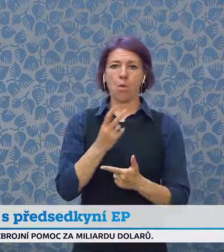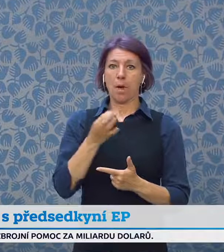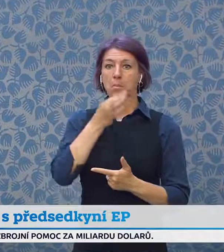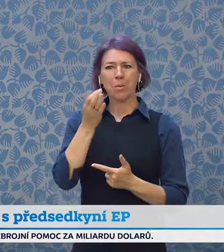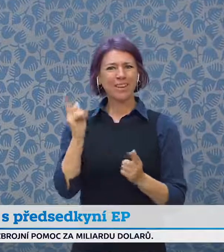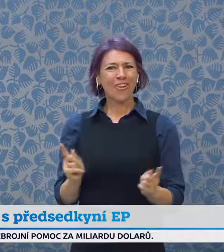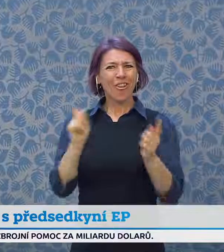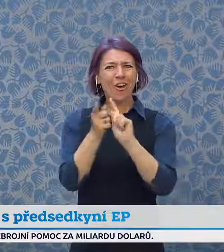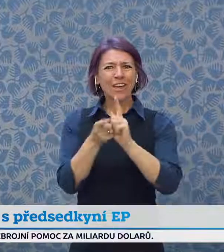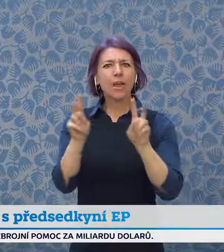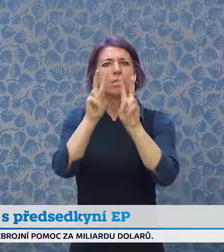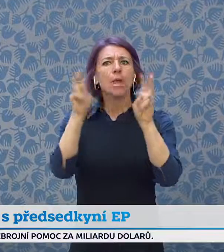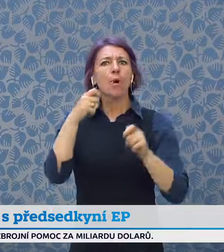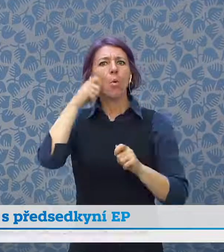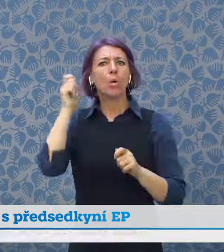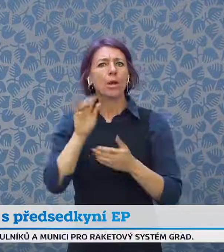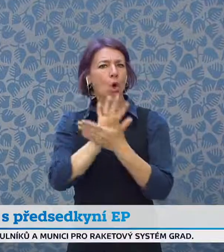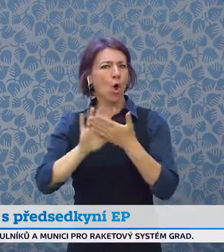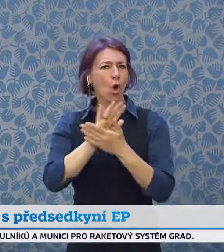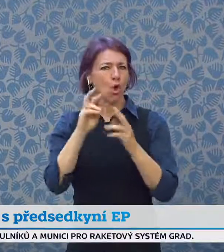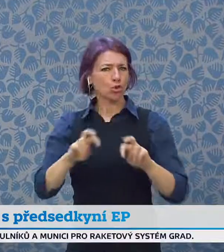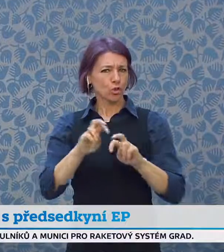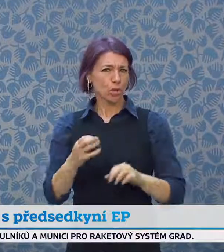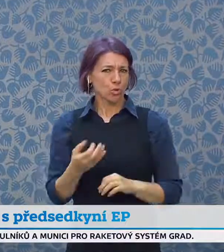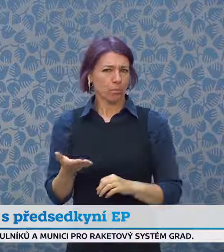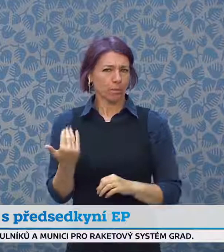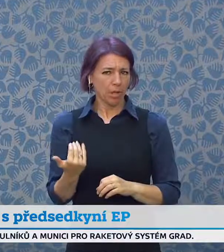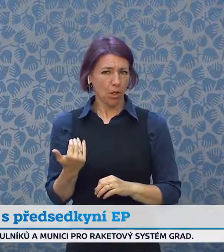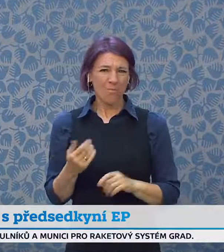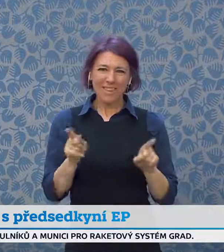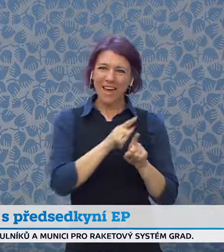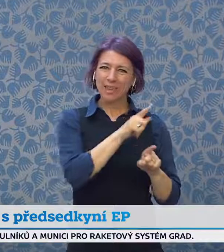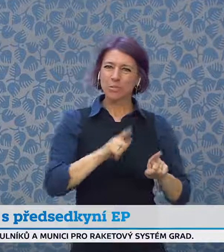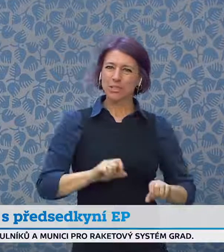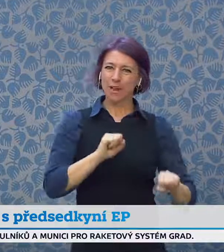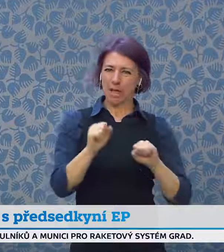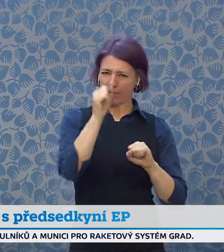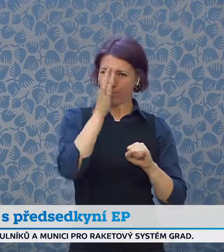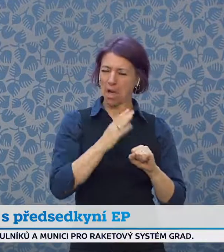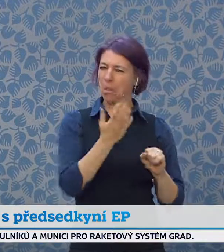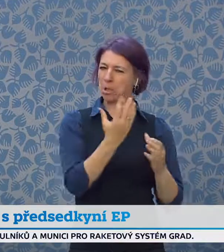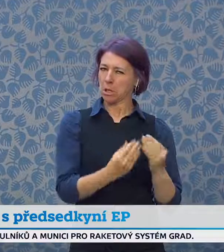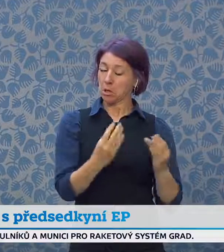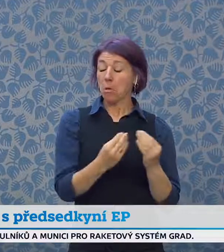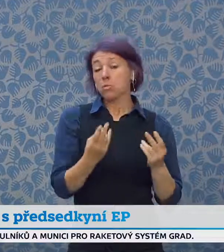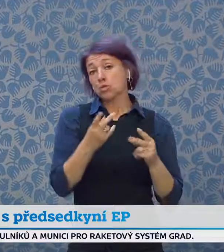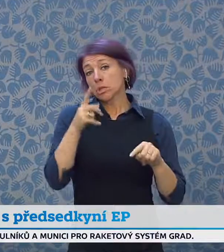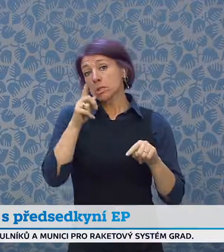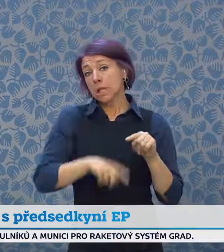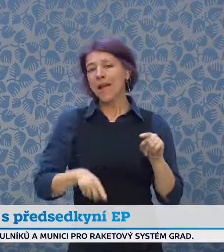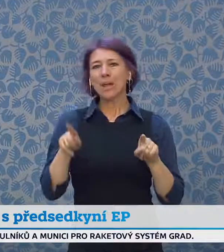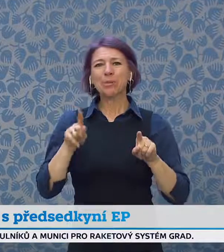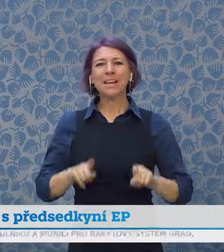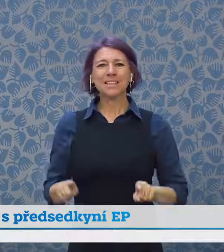jednali v souvislosti s Ukrajinou a taky, jestli třeba přišla řeč na to, jak jste, pane premiéry, říkal, že je samozřejmě ve hře, že by se mohl prezident